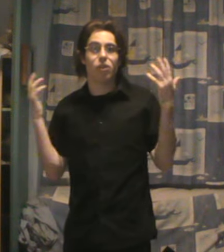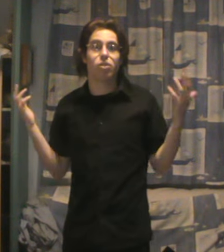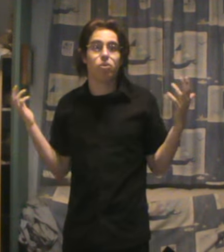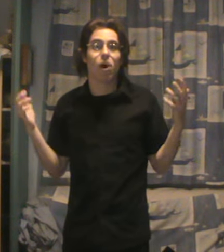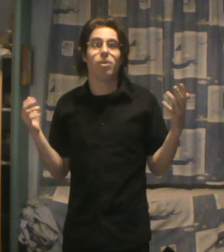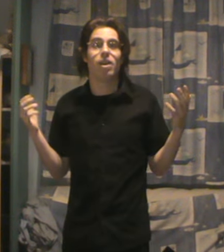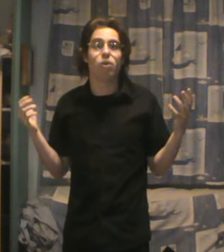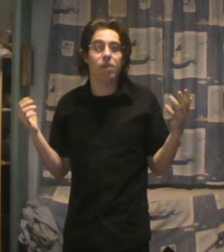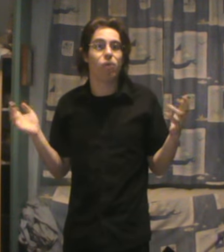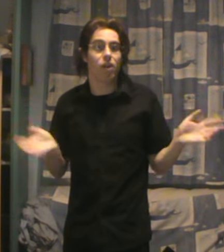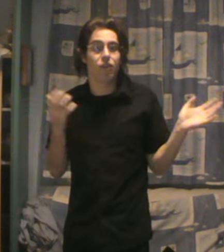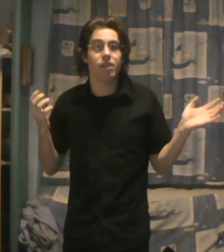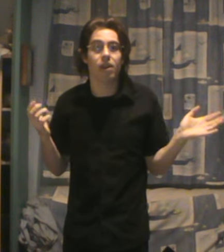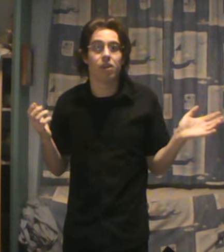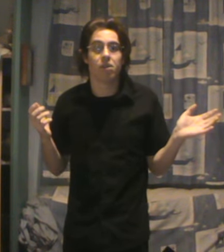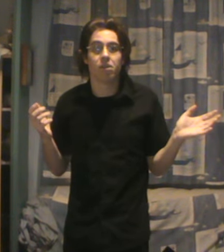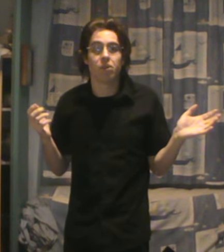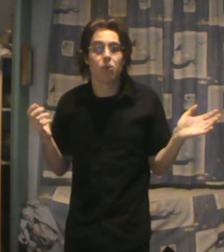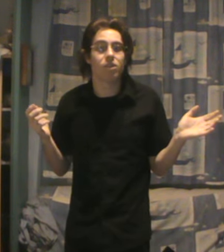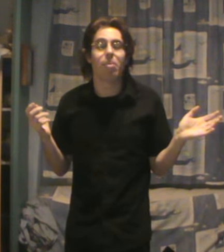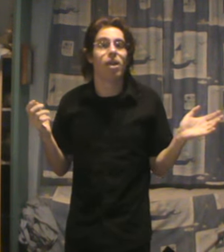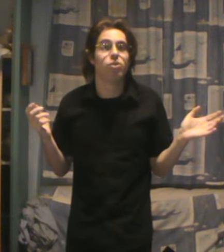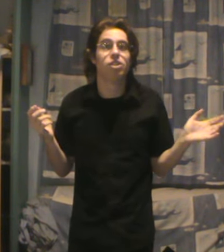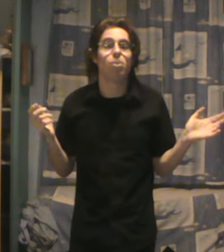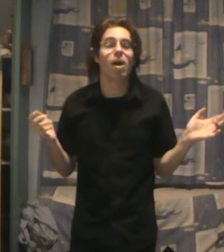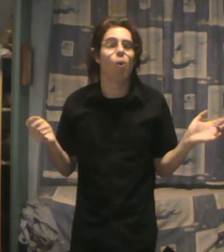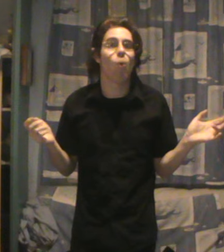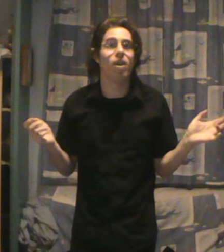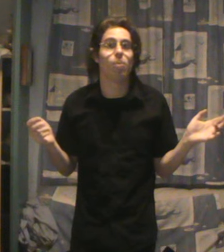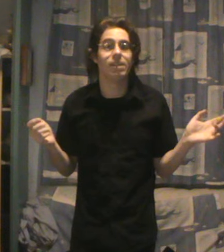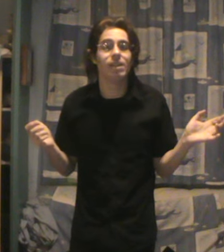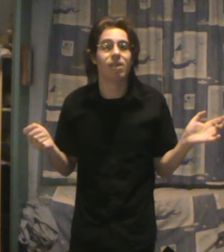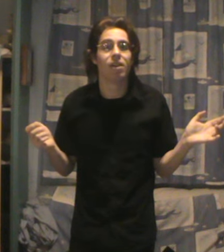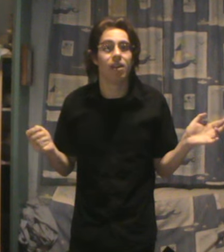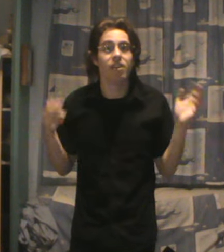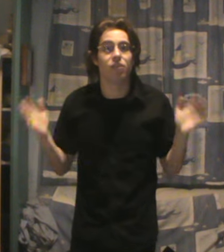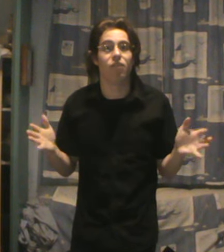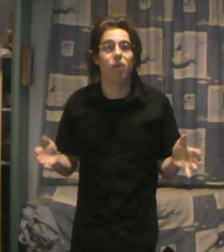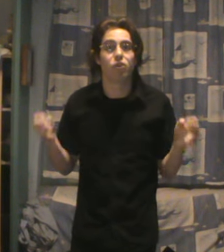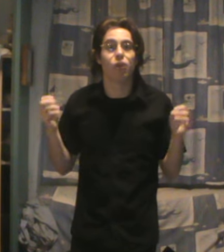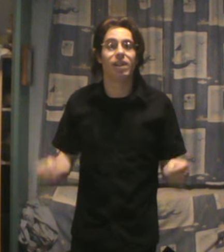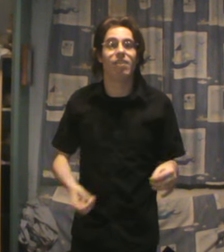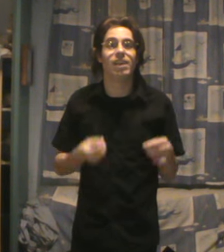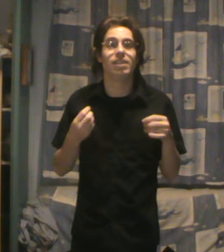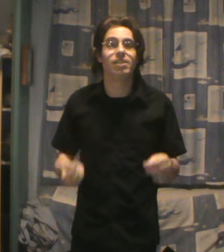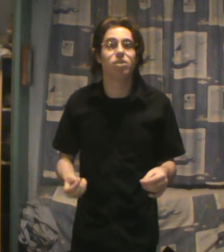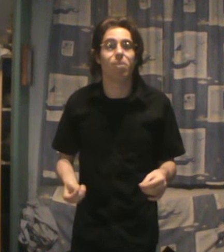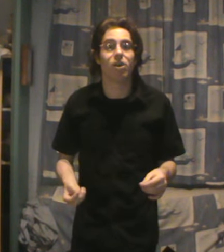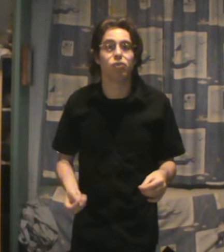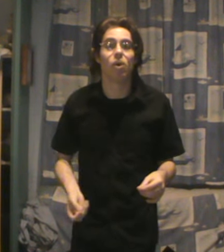doit ruiner l'économie, faut y revenir. Donc, d'après la logique de Macron et compagnie, les enfants devraient travailler 10 heures par jour,